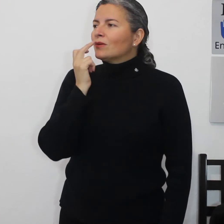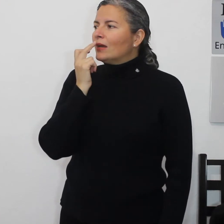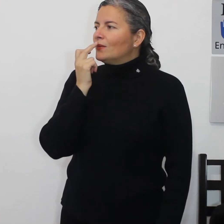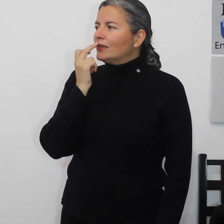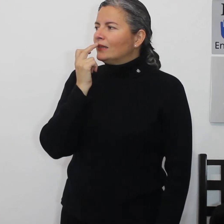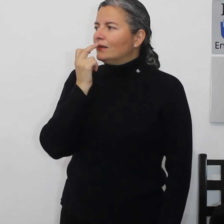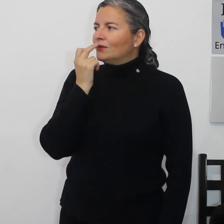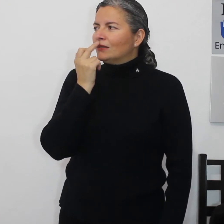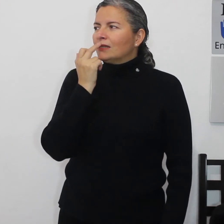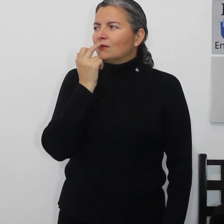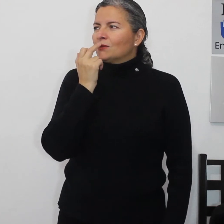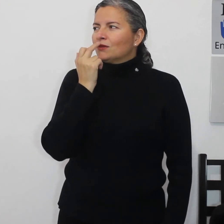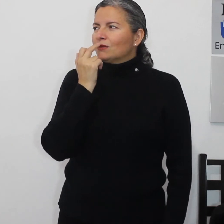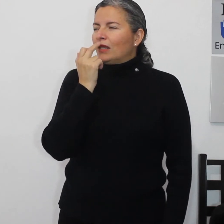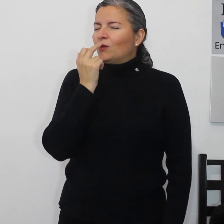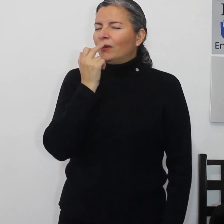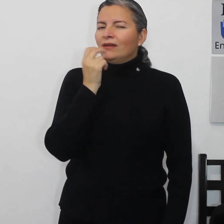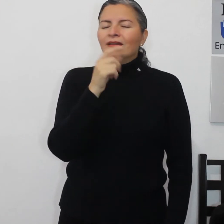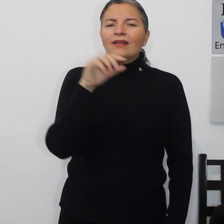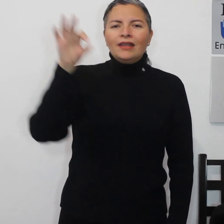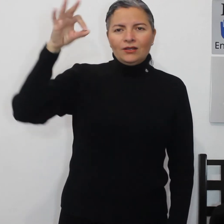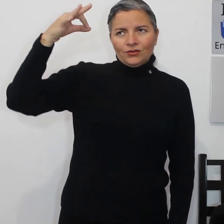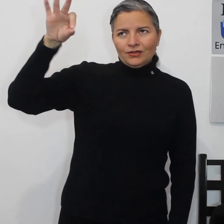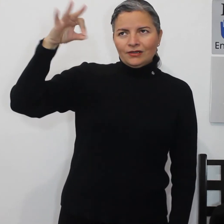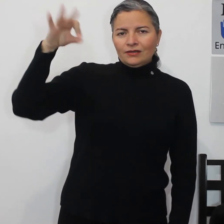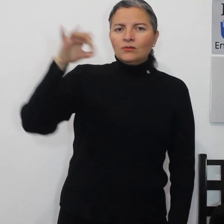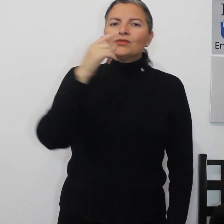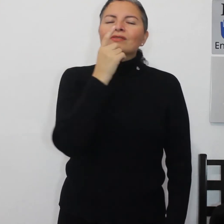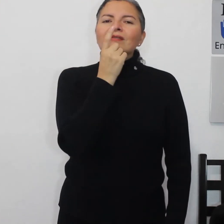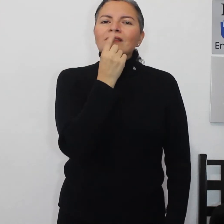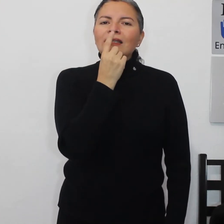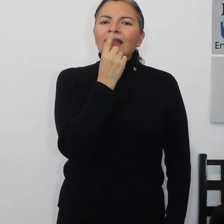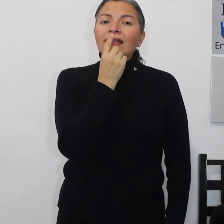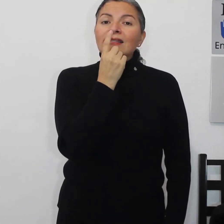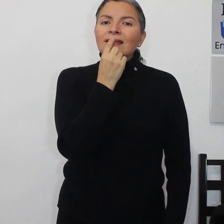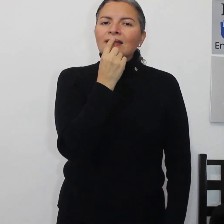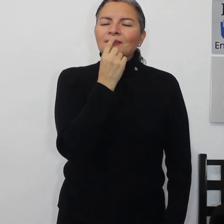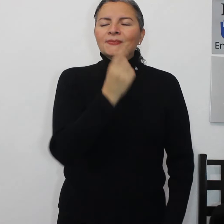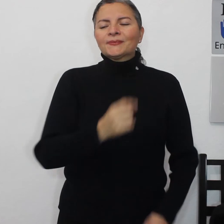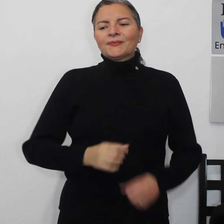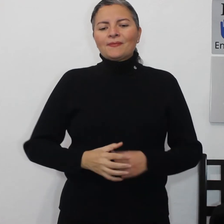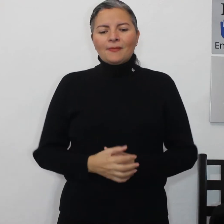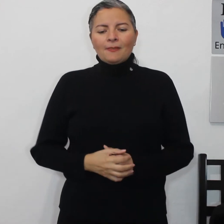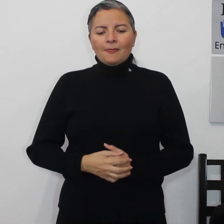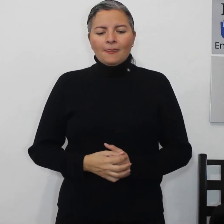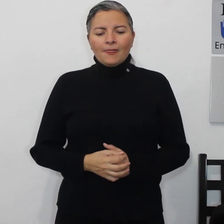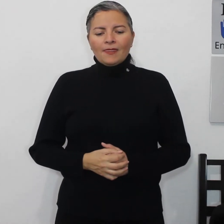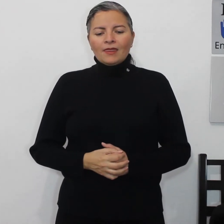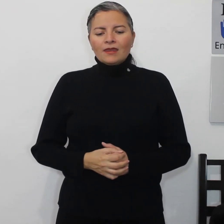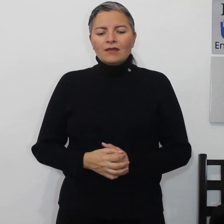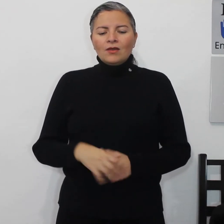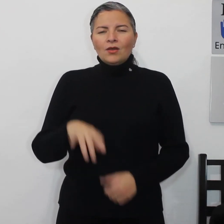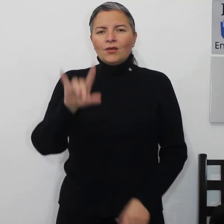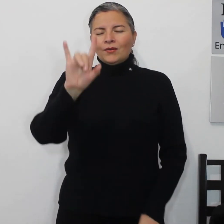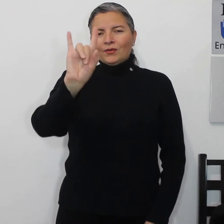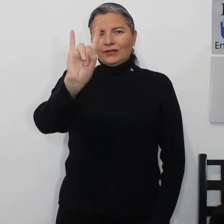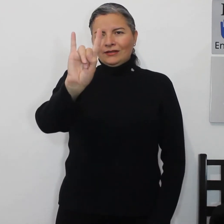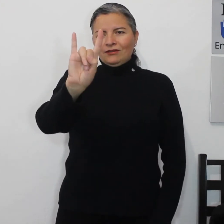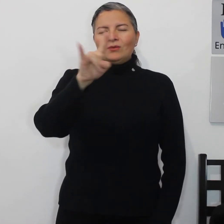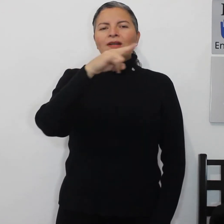labio aquí donde hacemos la V entonces decimos cereza chile con esta figura